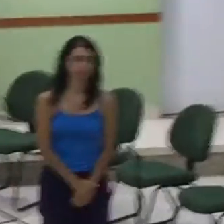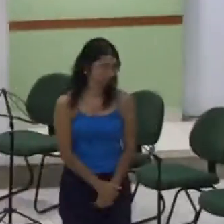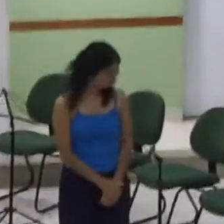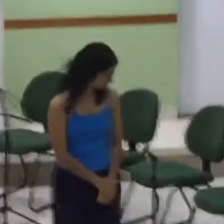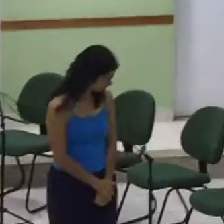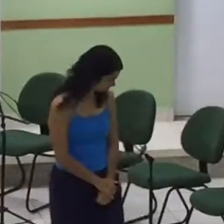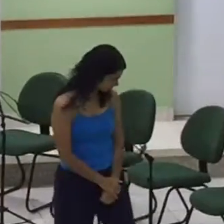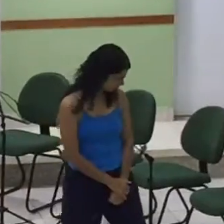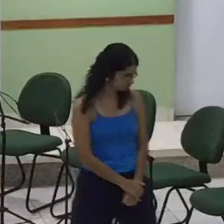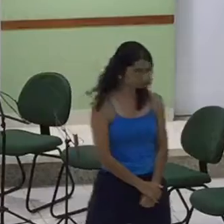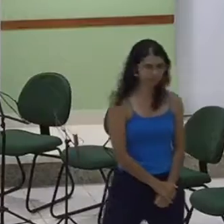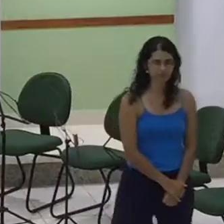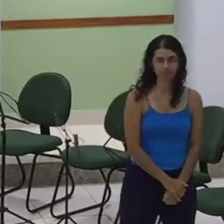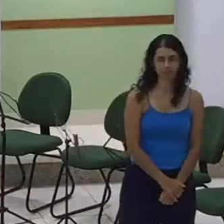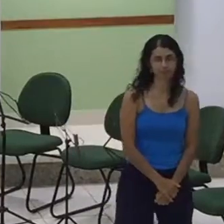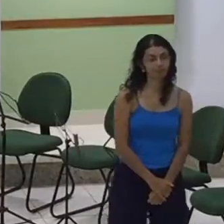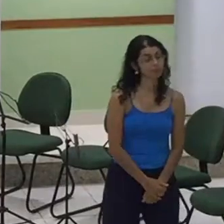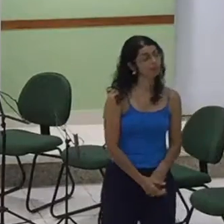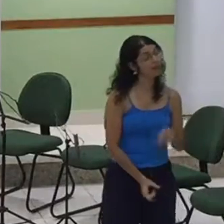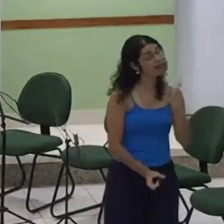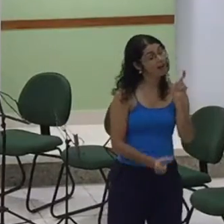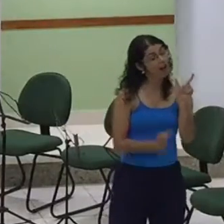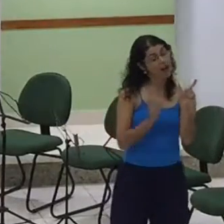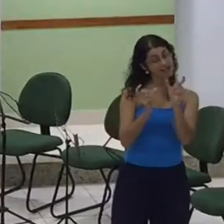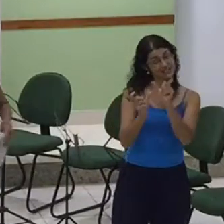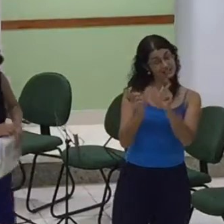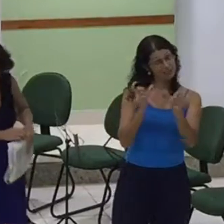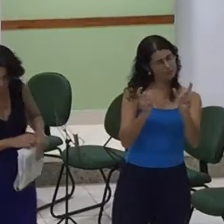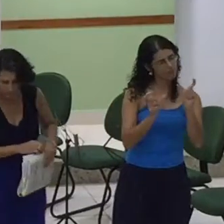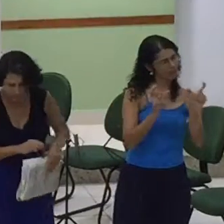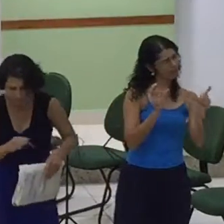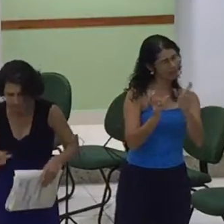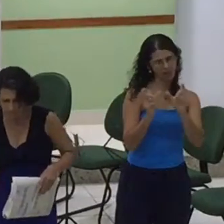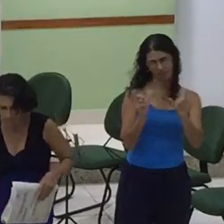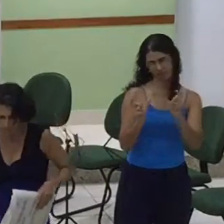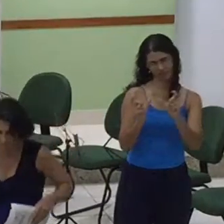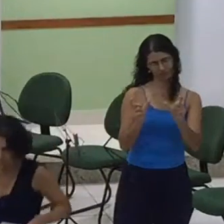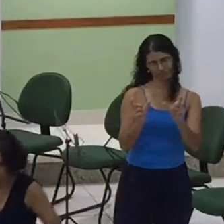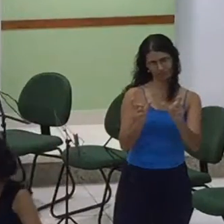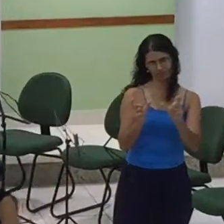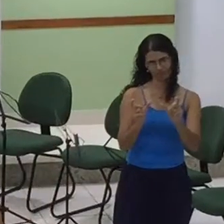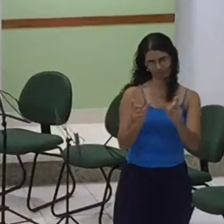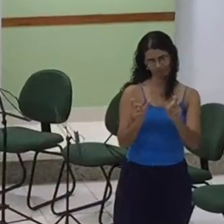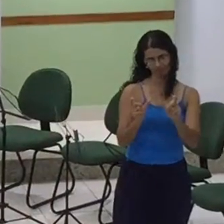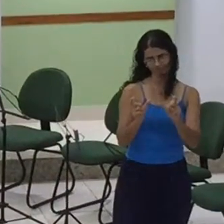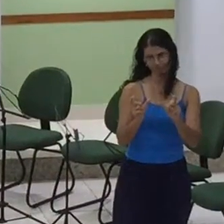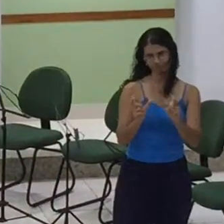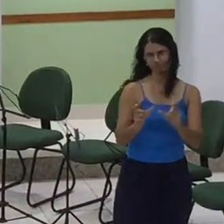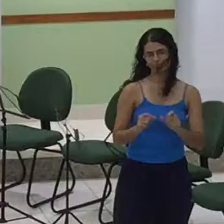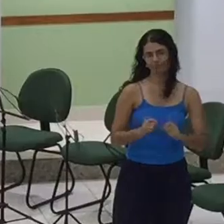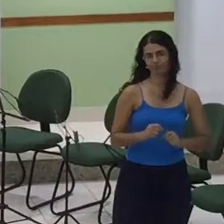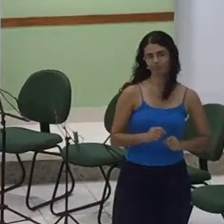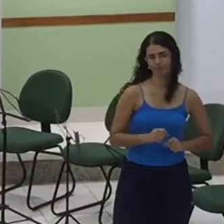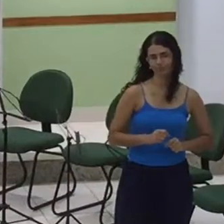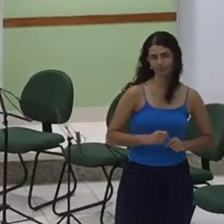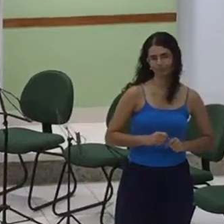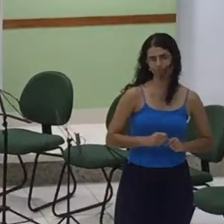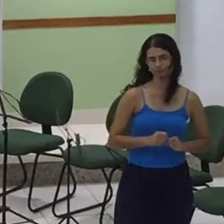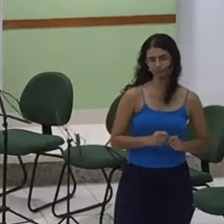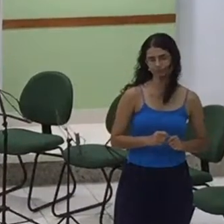E as palavras Nunca possam Ser Ou